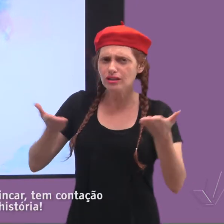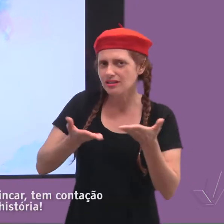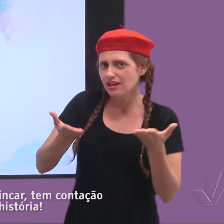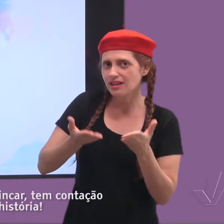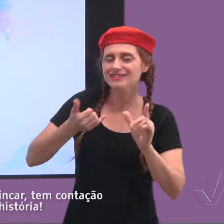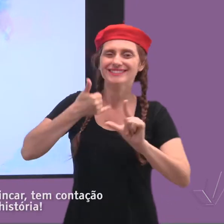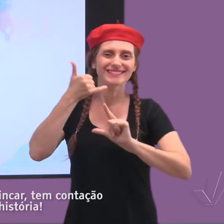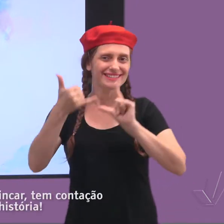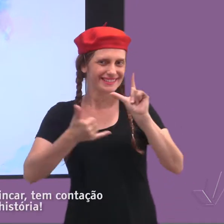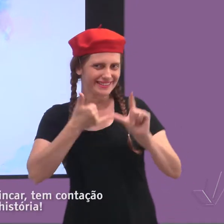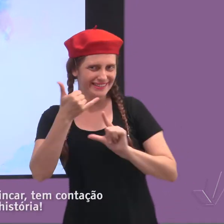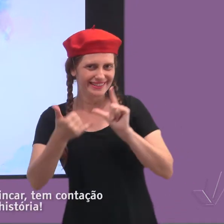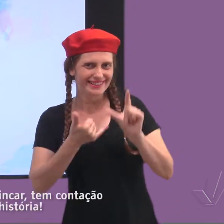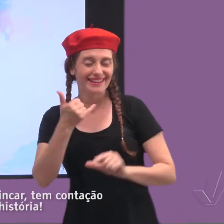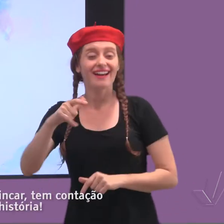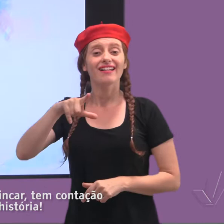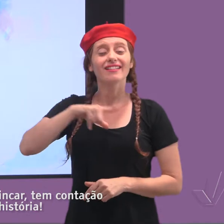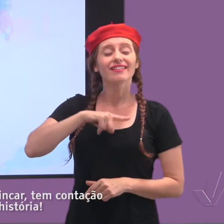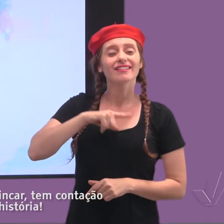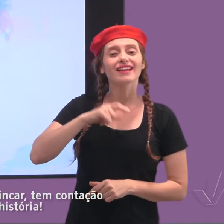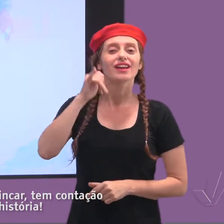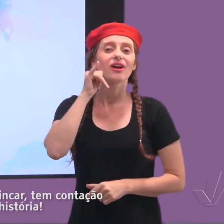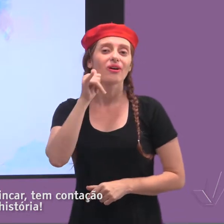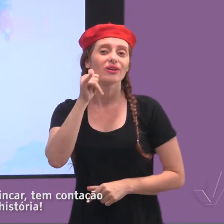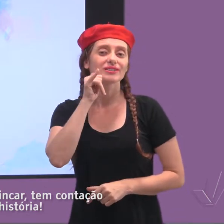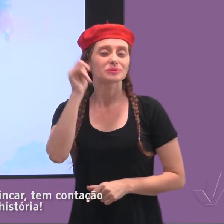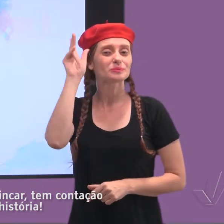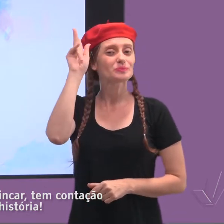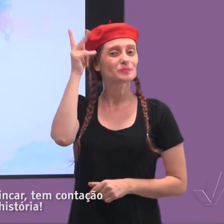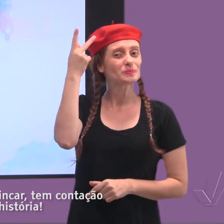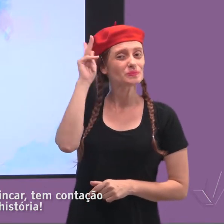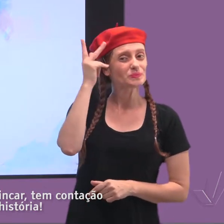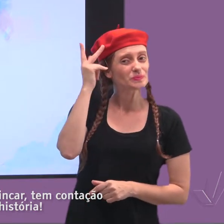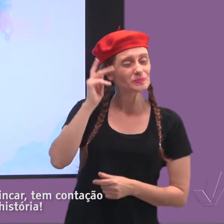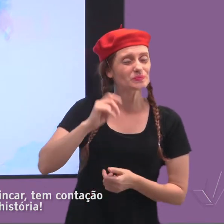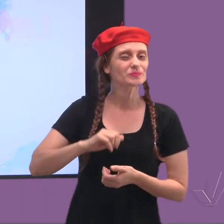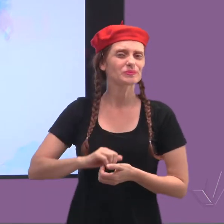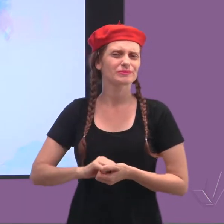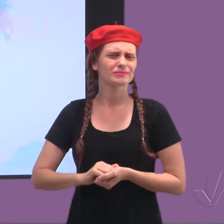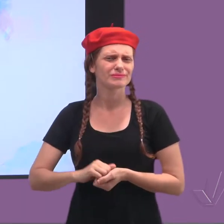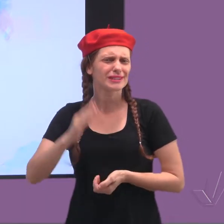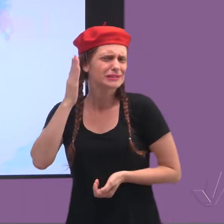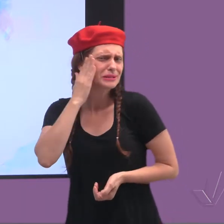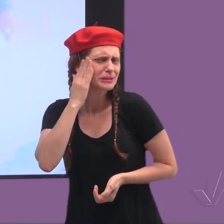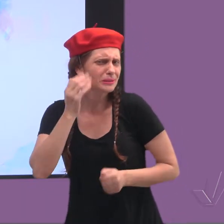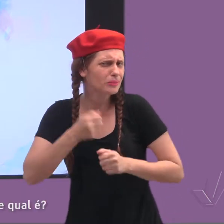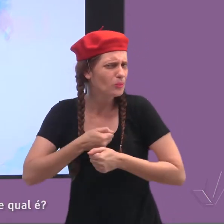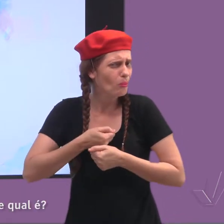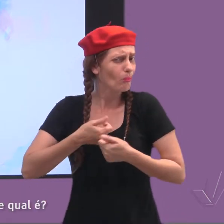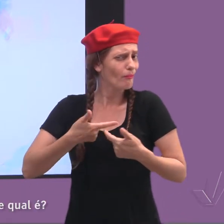Hoje, no TV Brincar, tem contação de história. Sabe qual é?